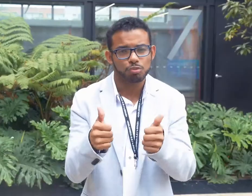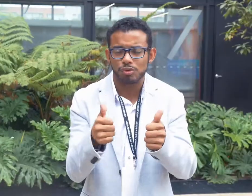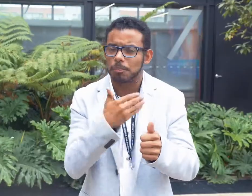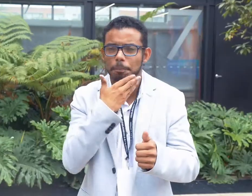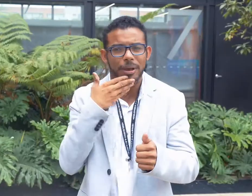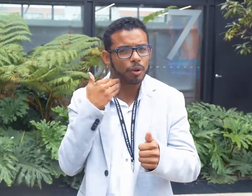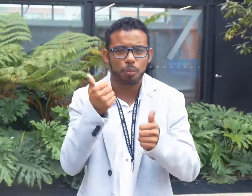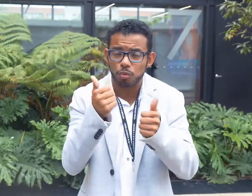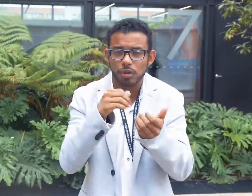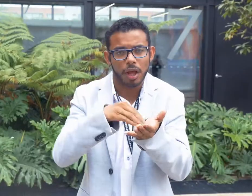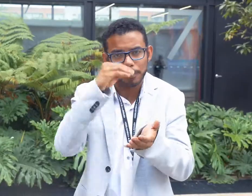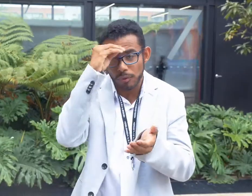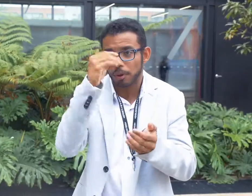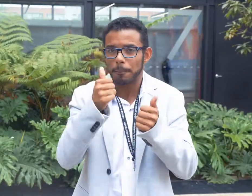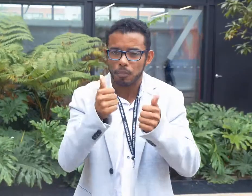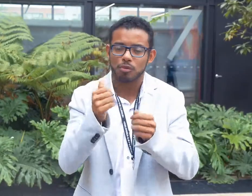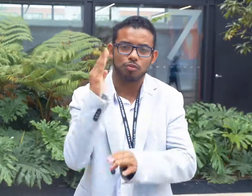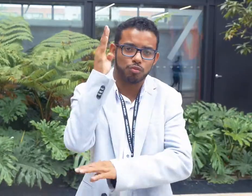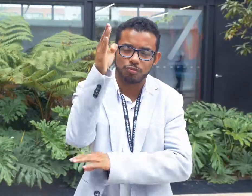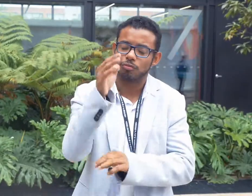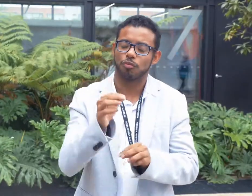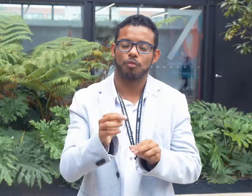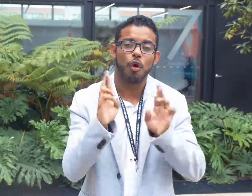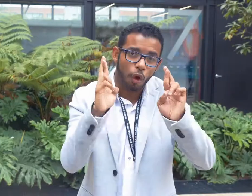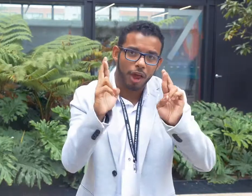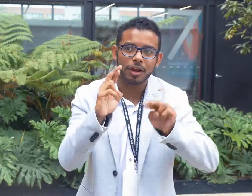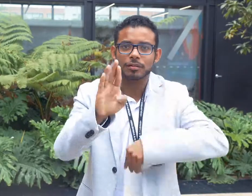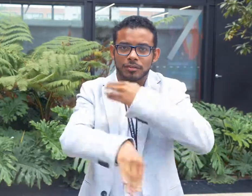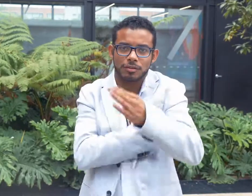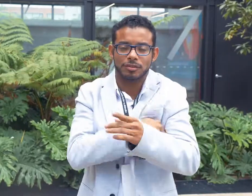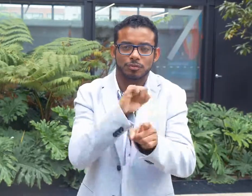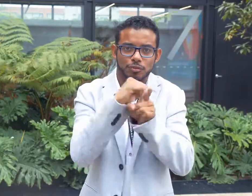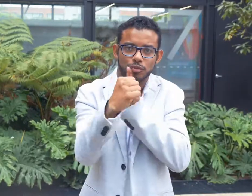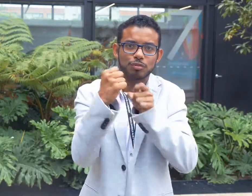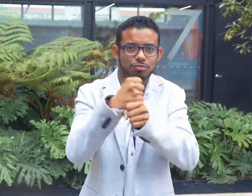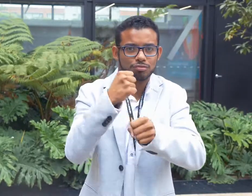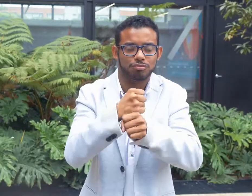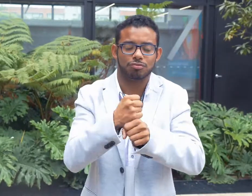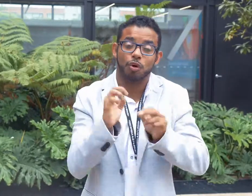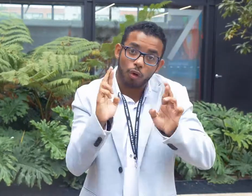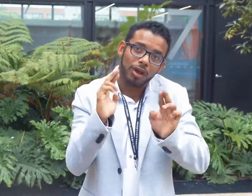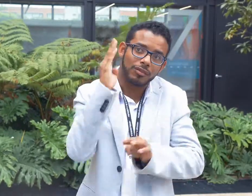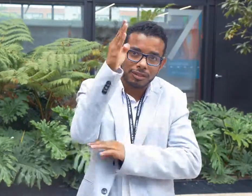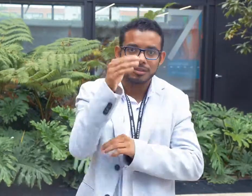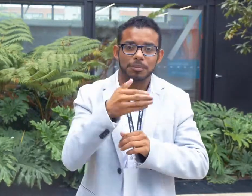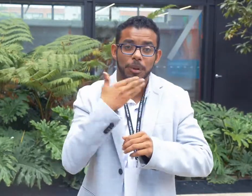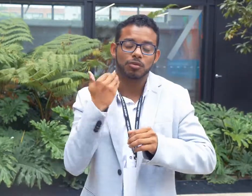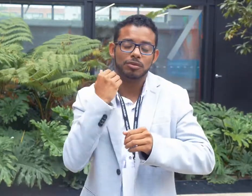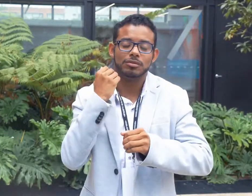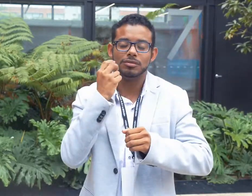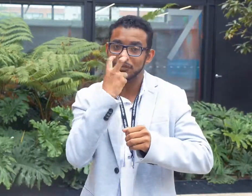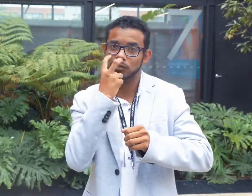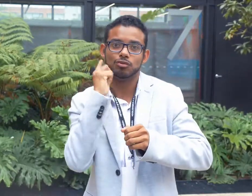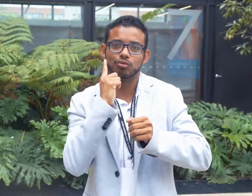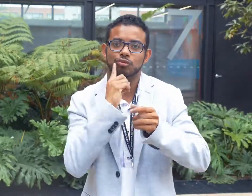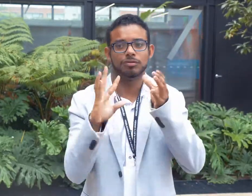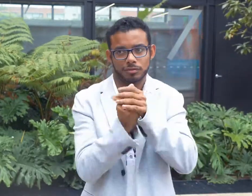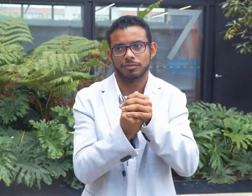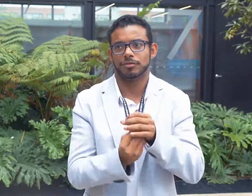y muy bueno el curso, definitivamente aprendí para un futuro. Gracias al ministerio se mejora en la inclusión y el acceso digital para todos.